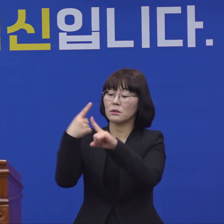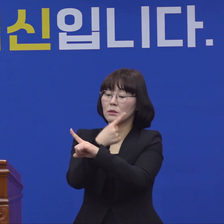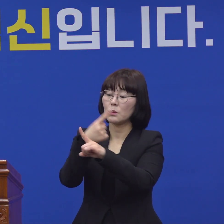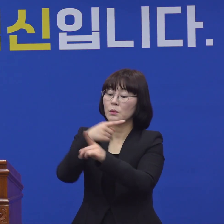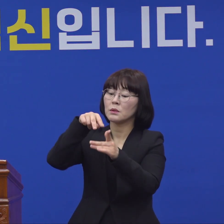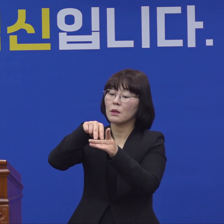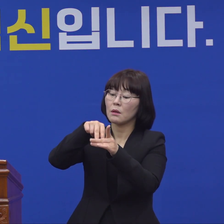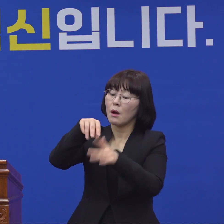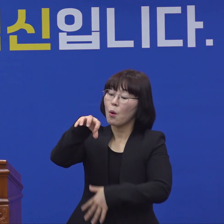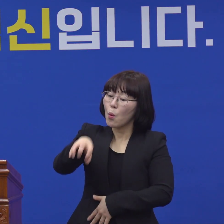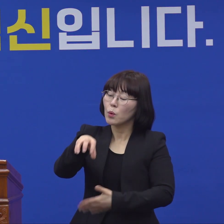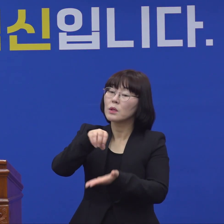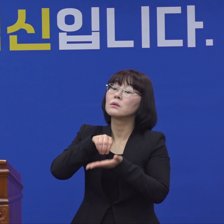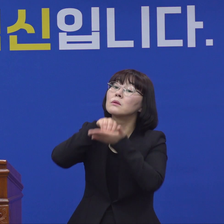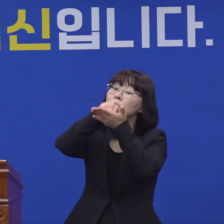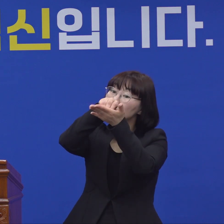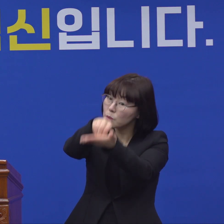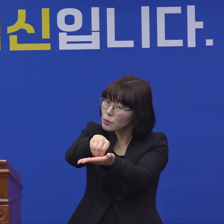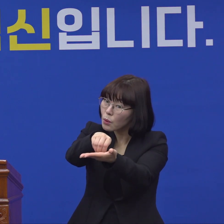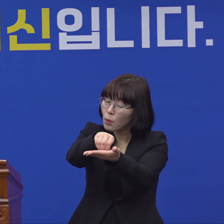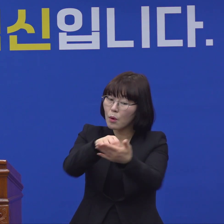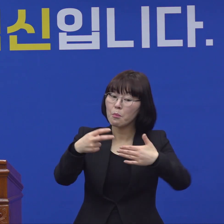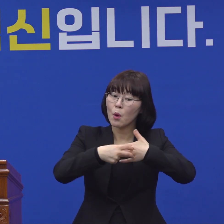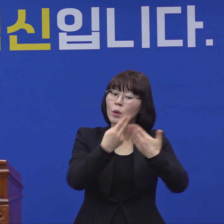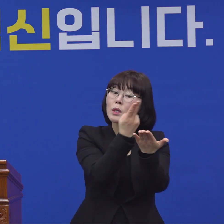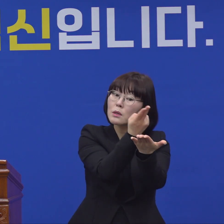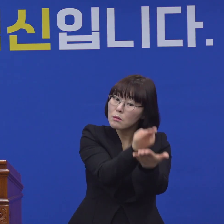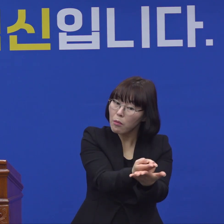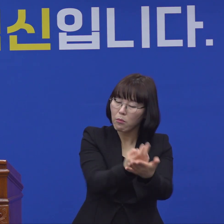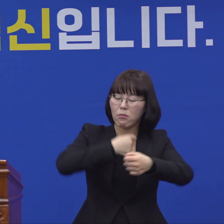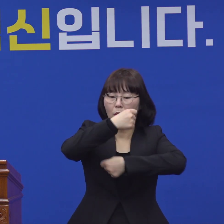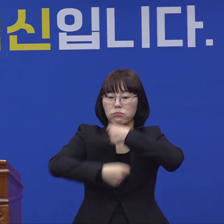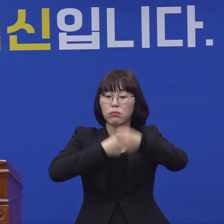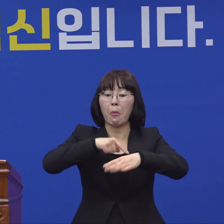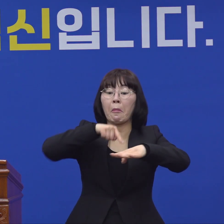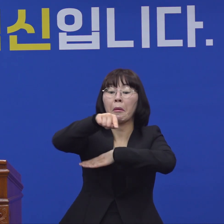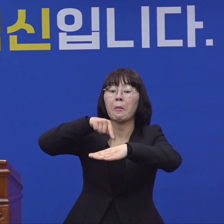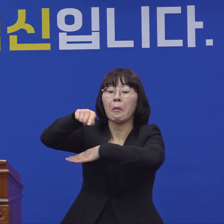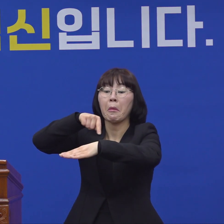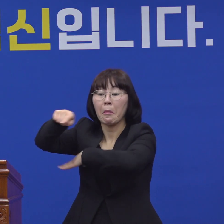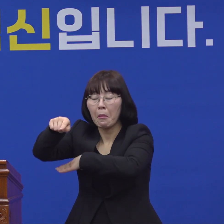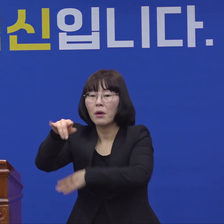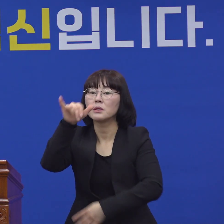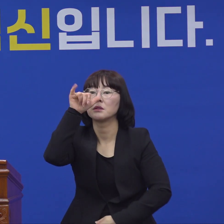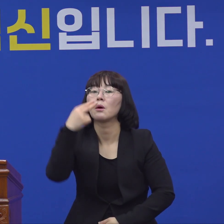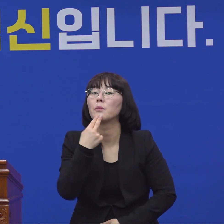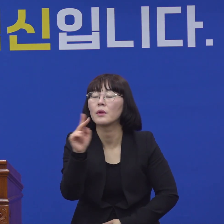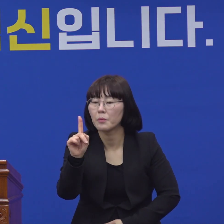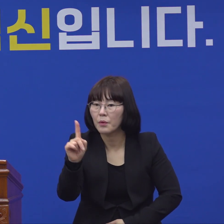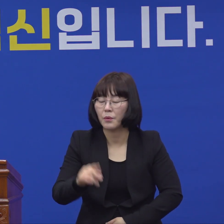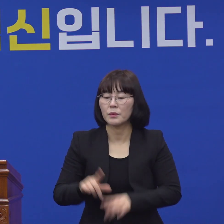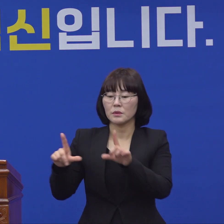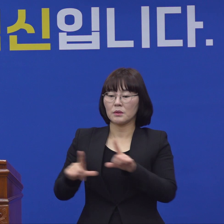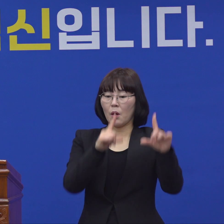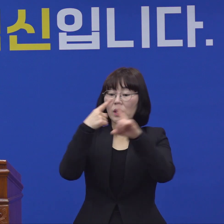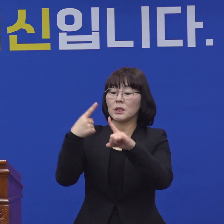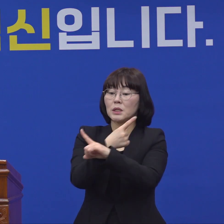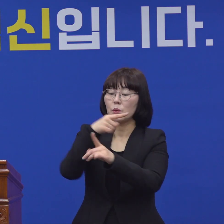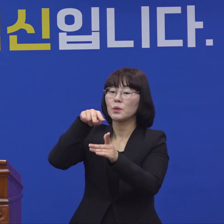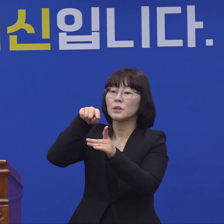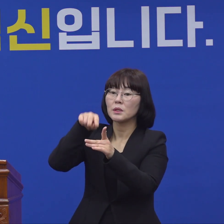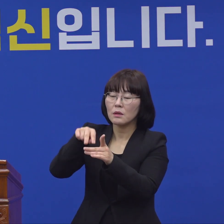성화시설센터에서 아니면 이번에 있는 정원에서 일터널 사회가 좀 있었는지 그리고 이제 생활시료센터 같은 경우에 대구시